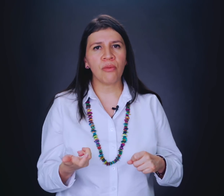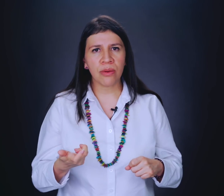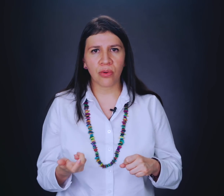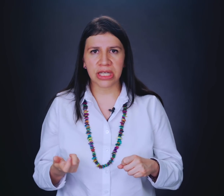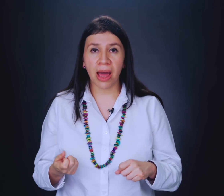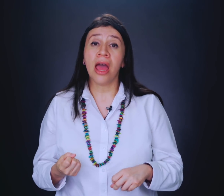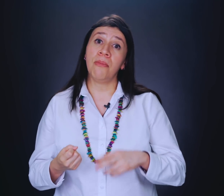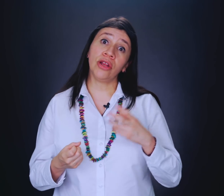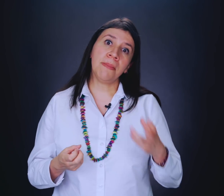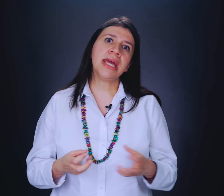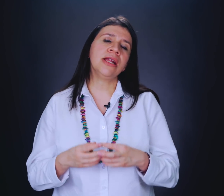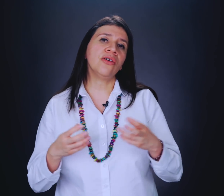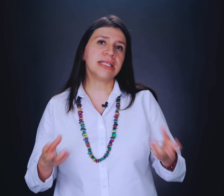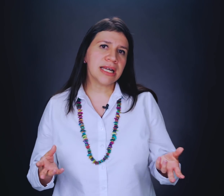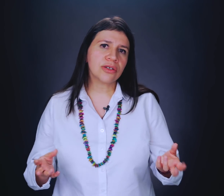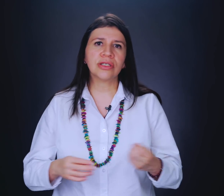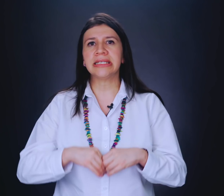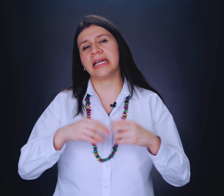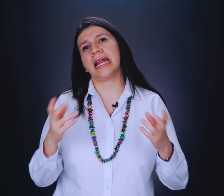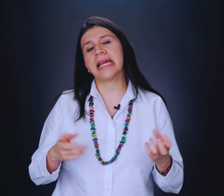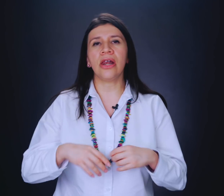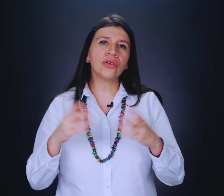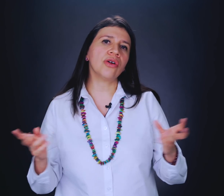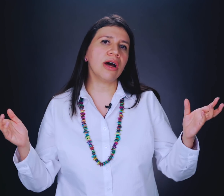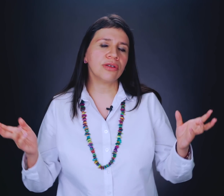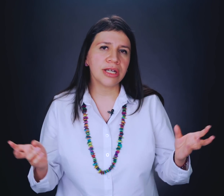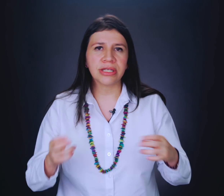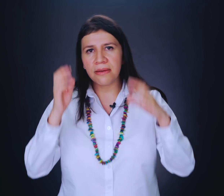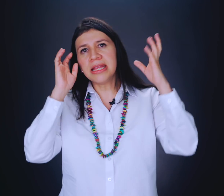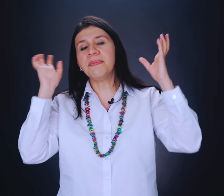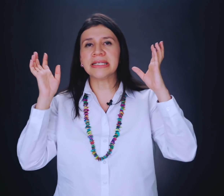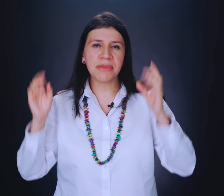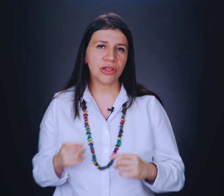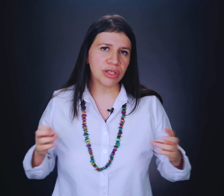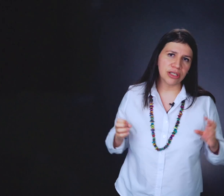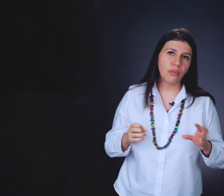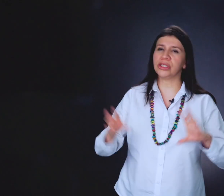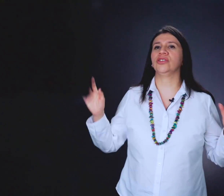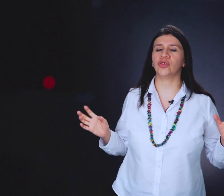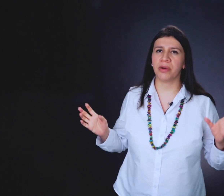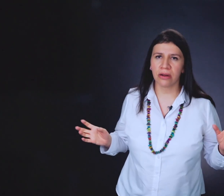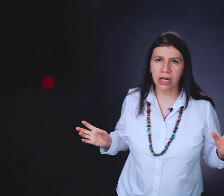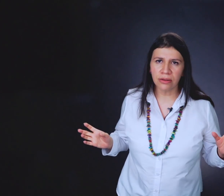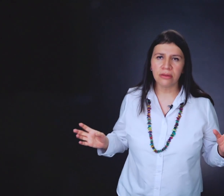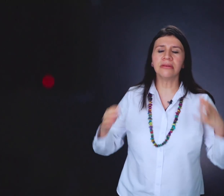muy impulsiva. Pero también el no decir las cosas y querer que el otro o la otra nos adivine el pensamiento y si no, pues ya estoy súper enojado. O sea,